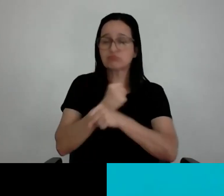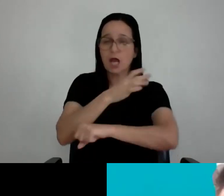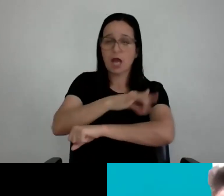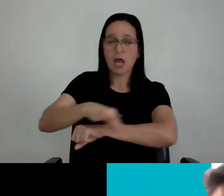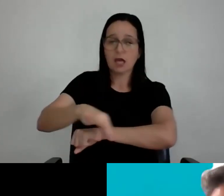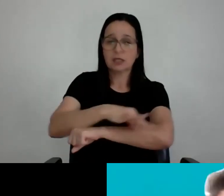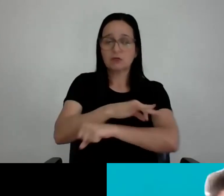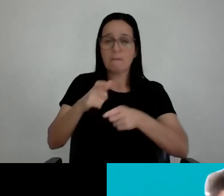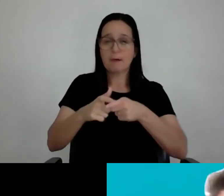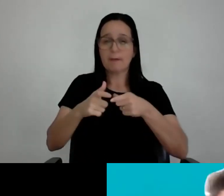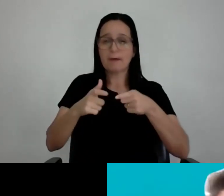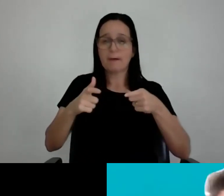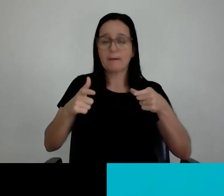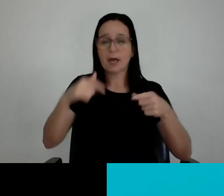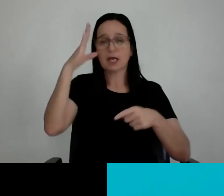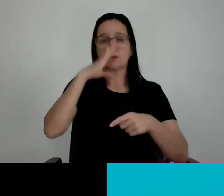como é feito no Oriente?